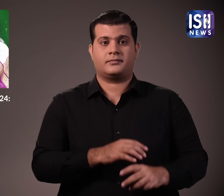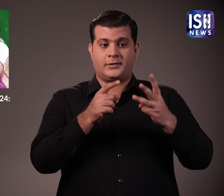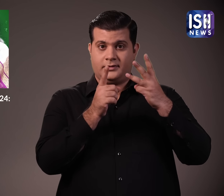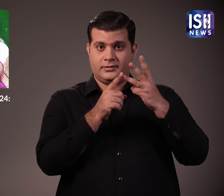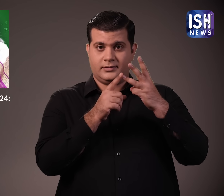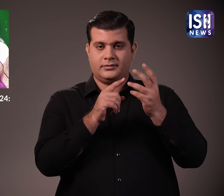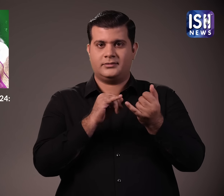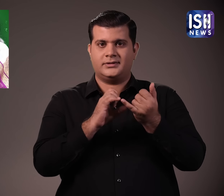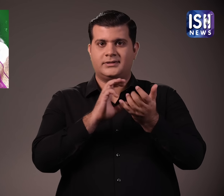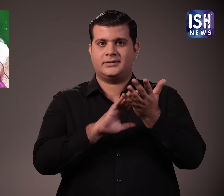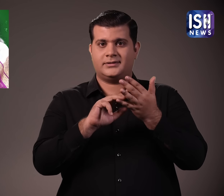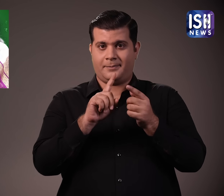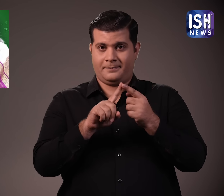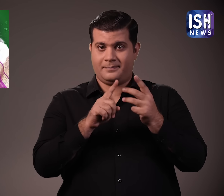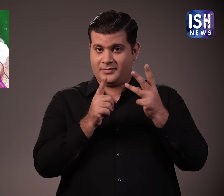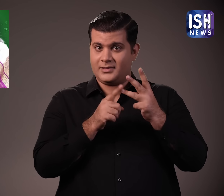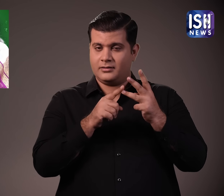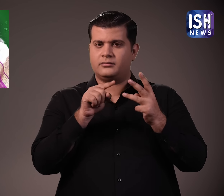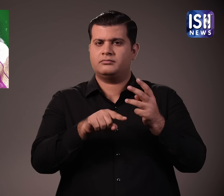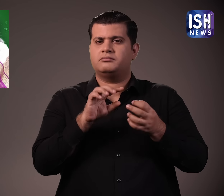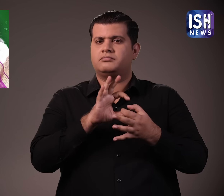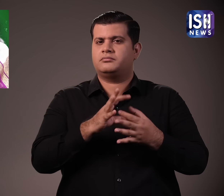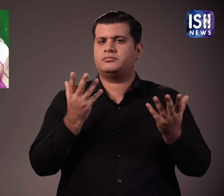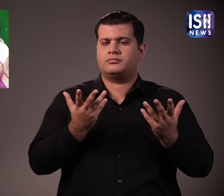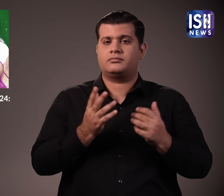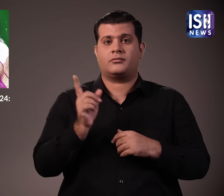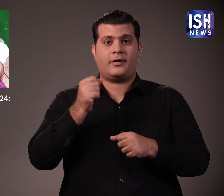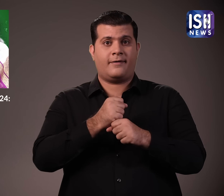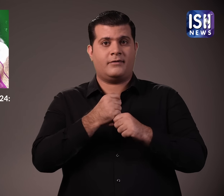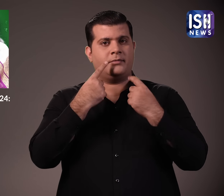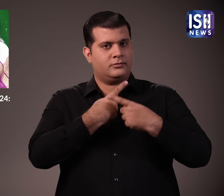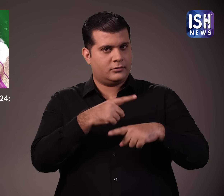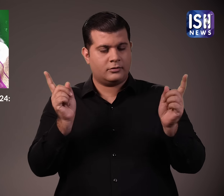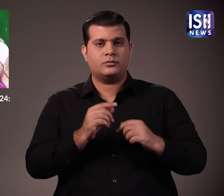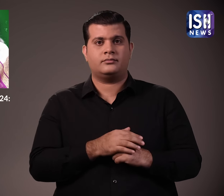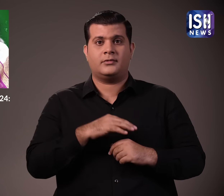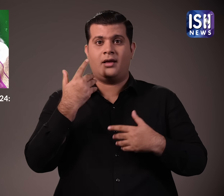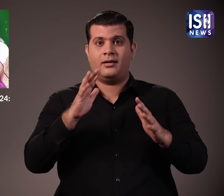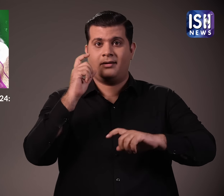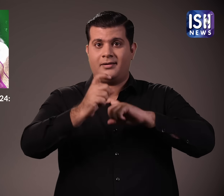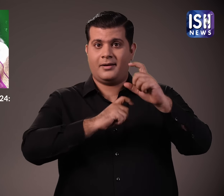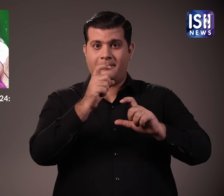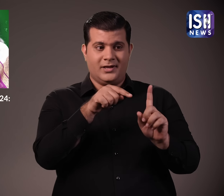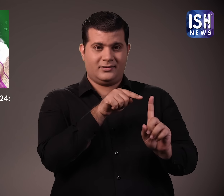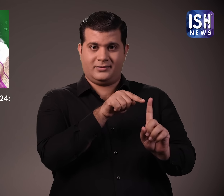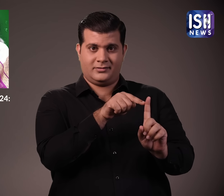योजना दीन नियोक्ता द्वारा नियोक्त प्रत्यक अतिरिक कर्मचारी के लिए सरकार उनका समर्थन करेगी